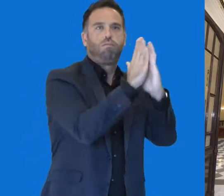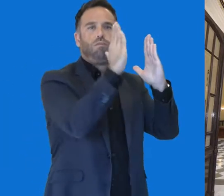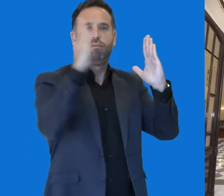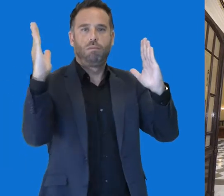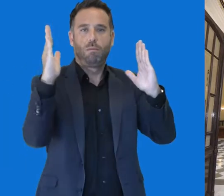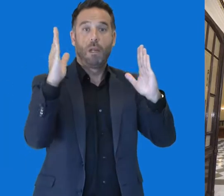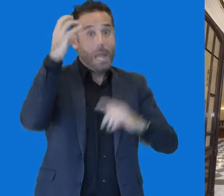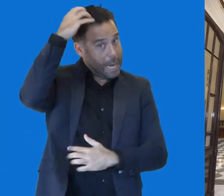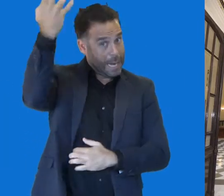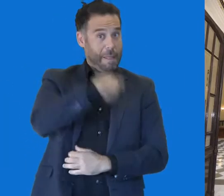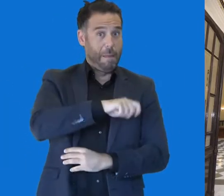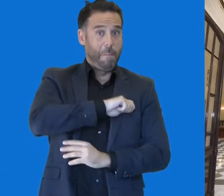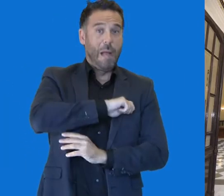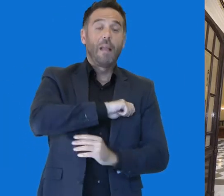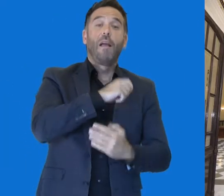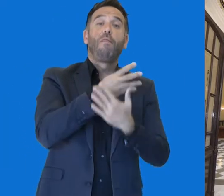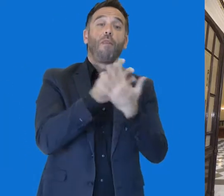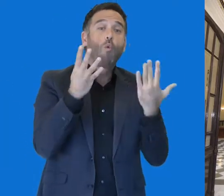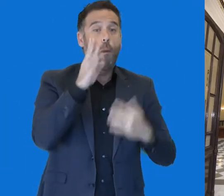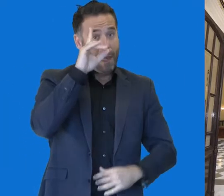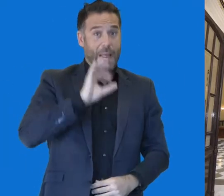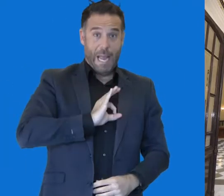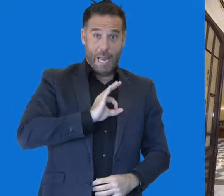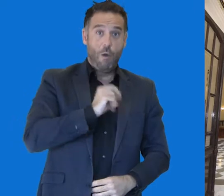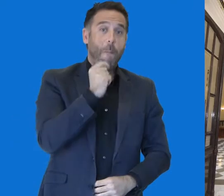Los Reyes lo inauguraron el 19 de enero de 1989.